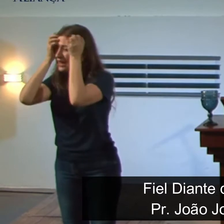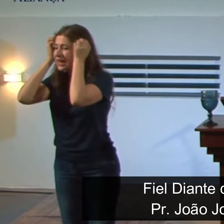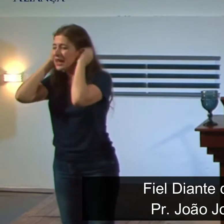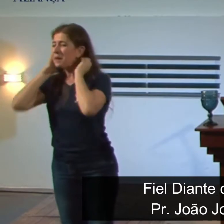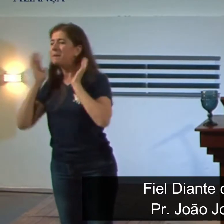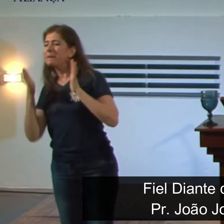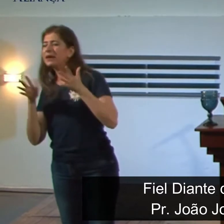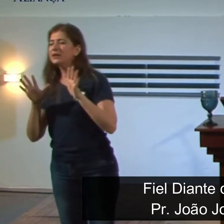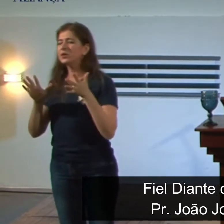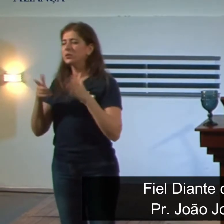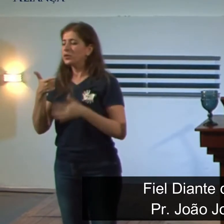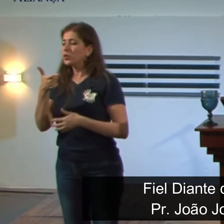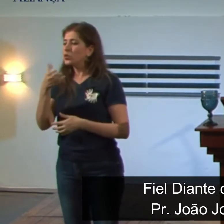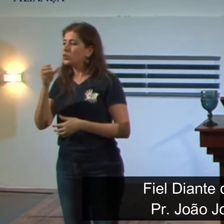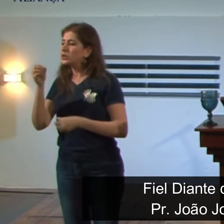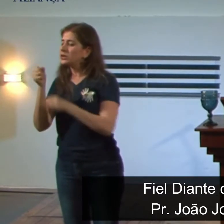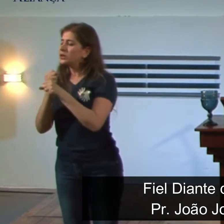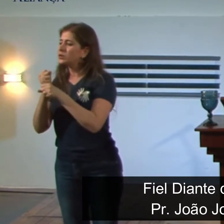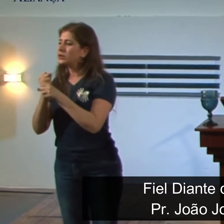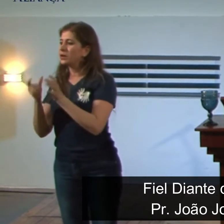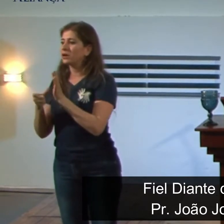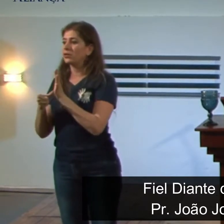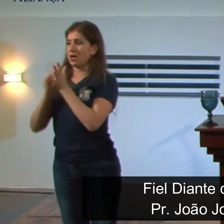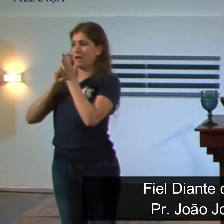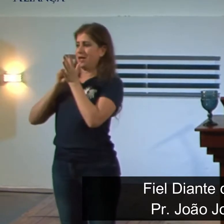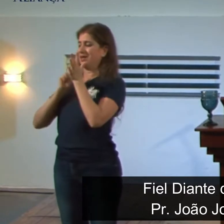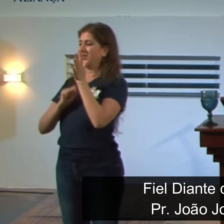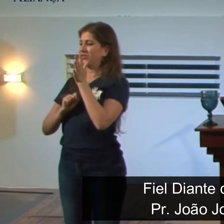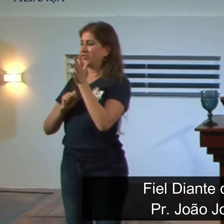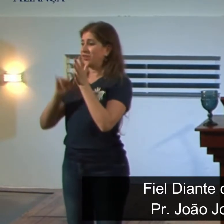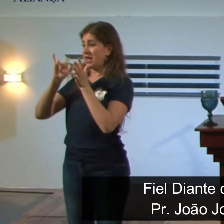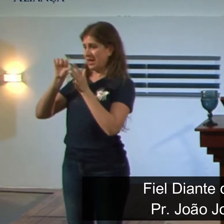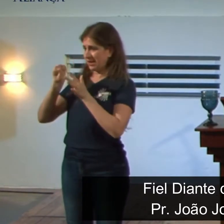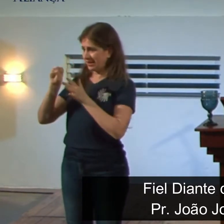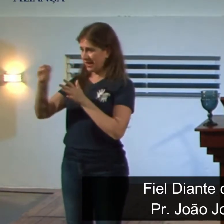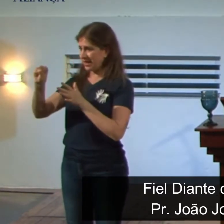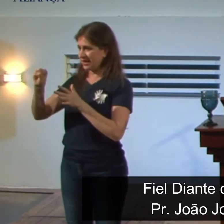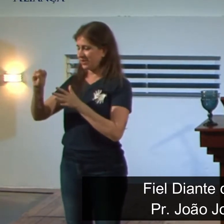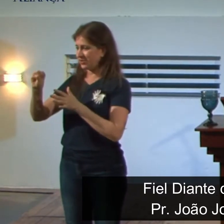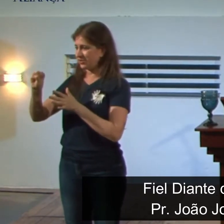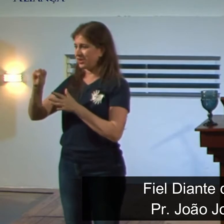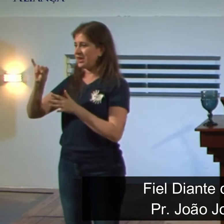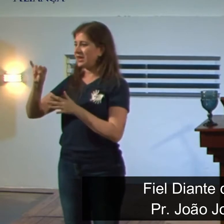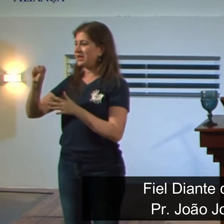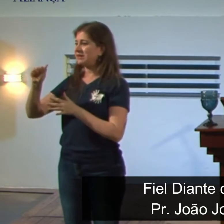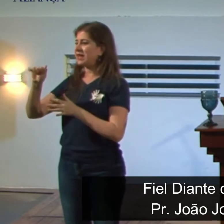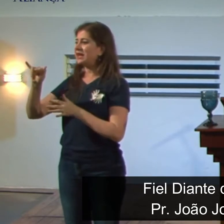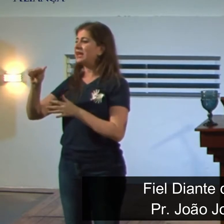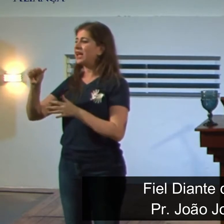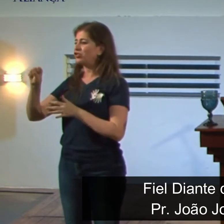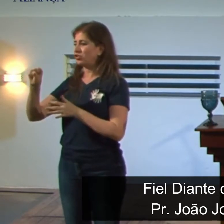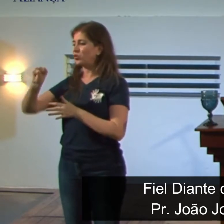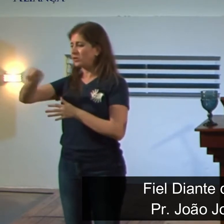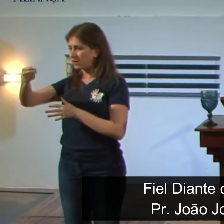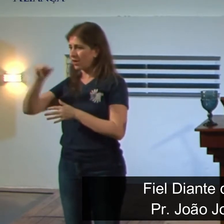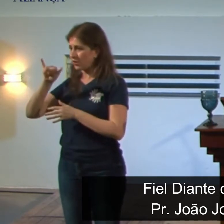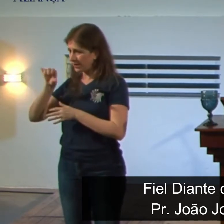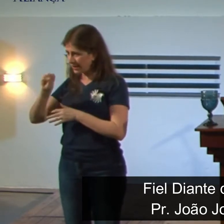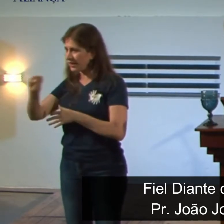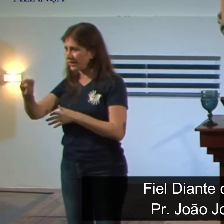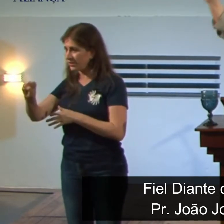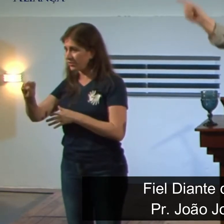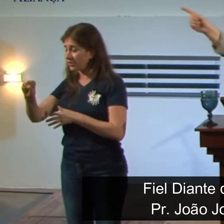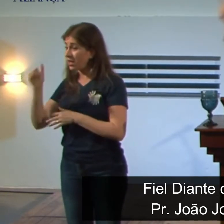aproximadamente 200 anos antes, Isaías já tinha dito, inclusive, o nome do